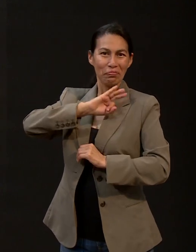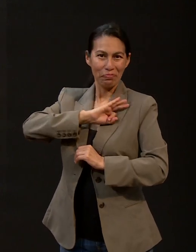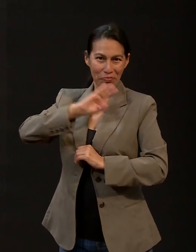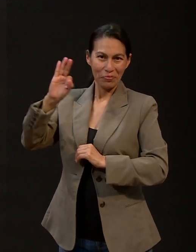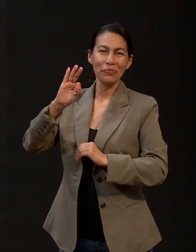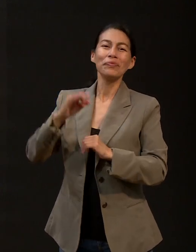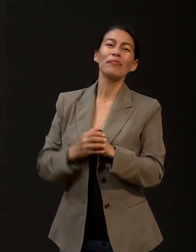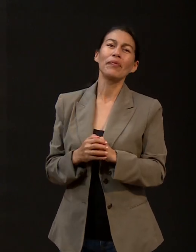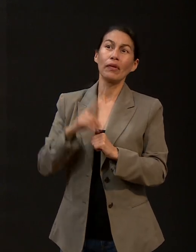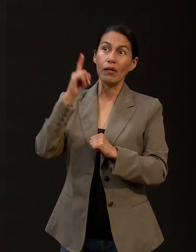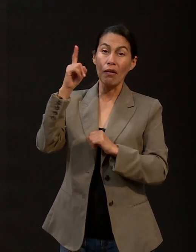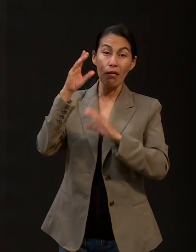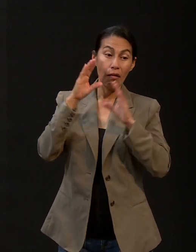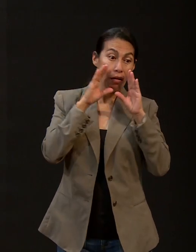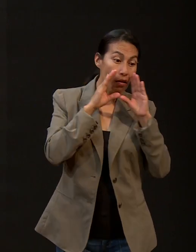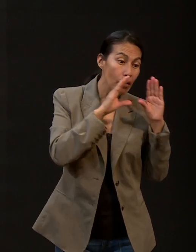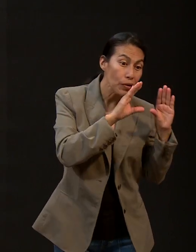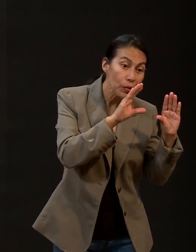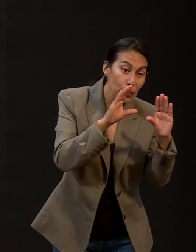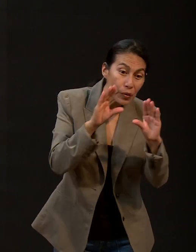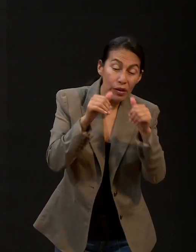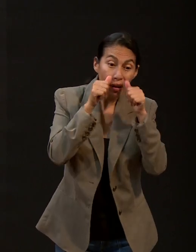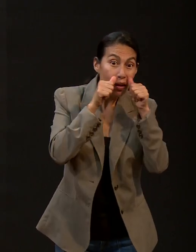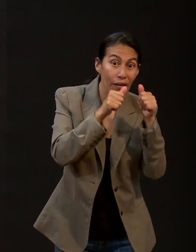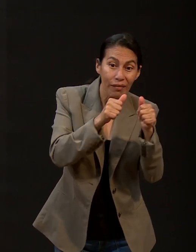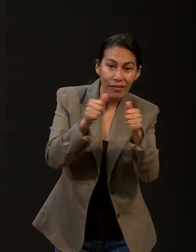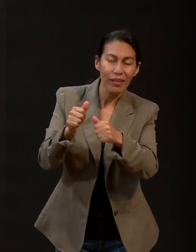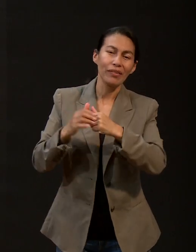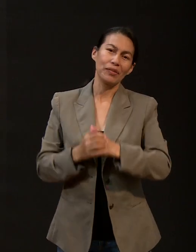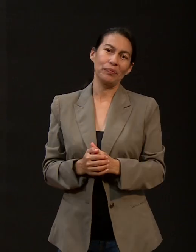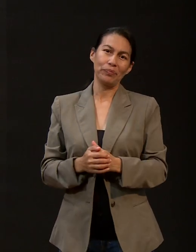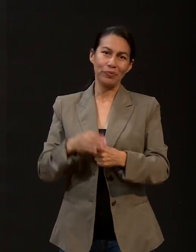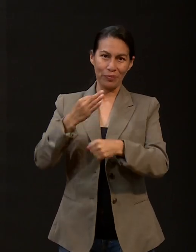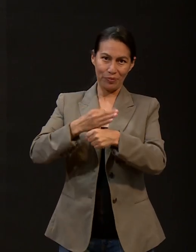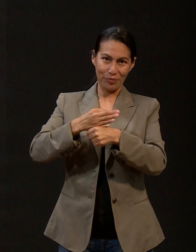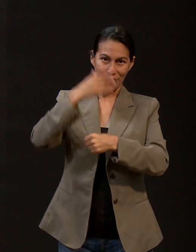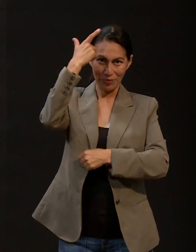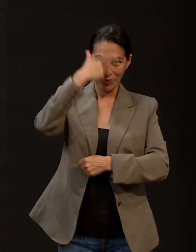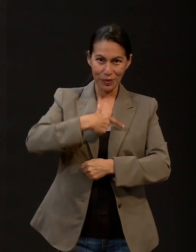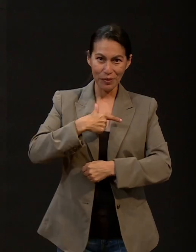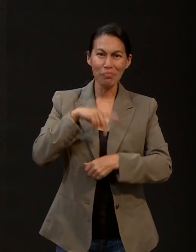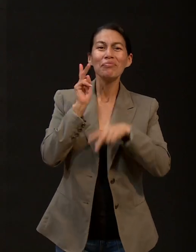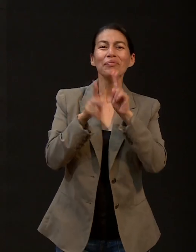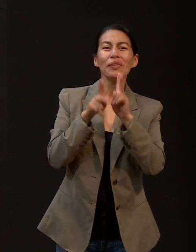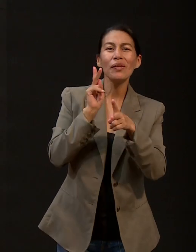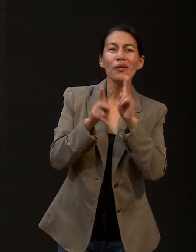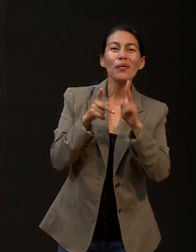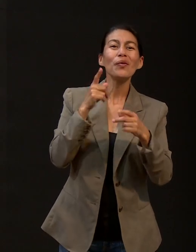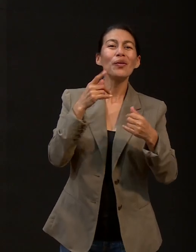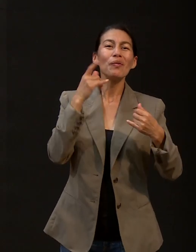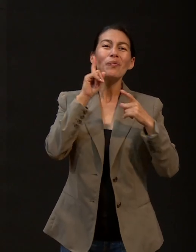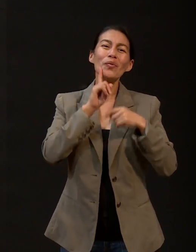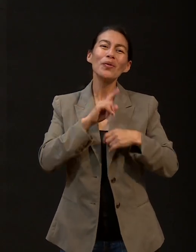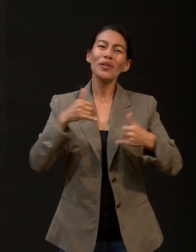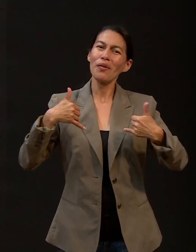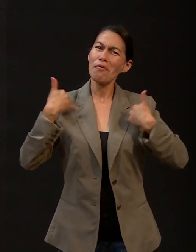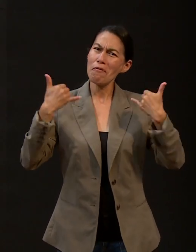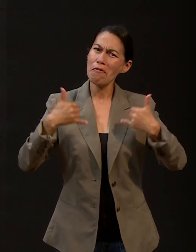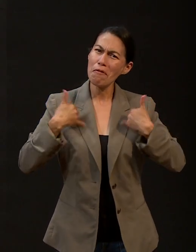de ti. Esta noche hablaremos con una joven estudiante y profesional que se ha